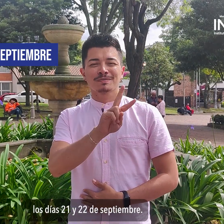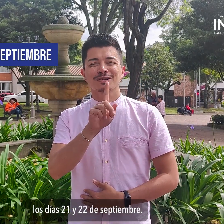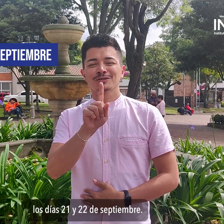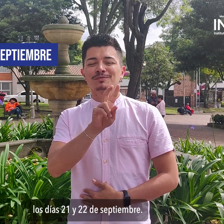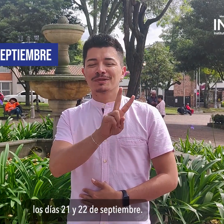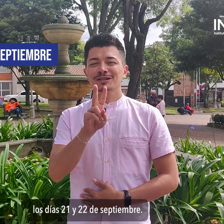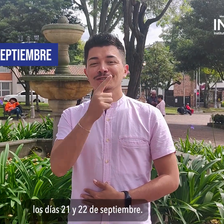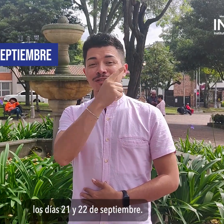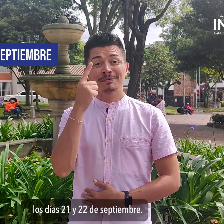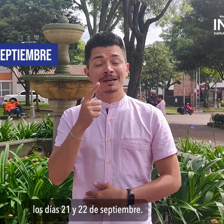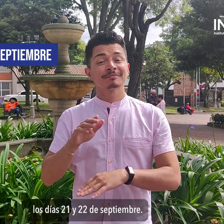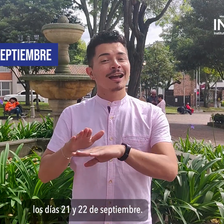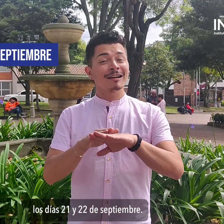y 22 de septiembre.